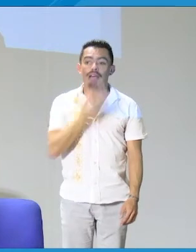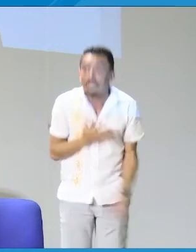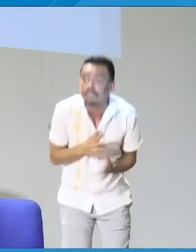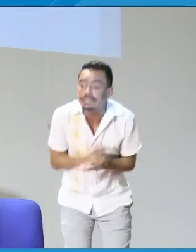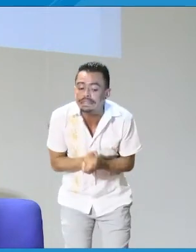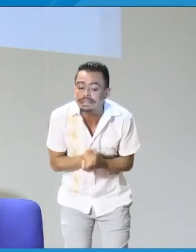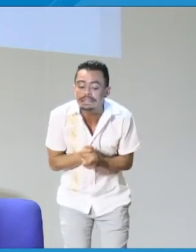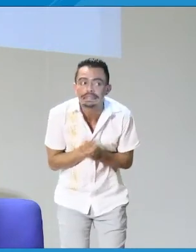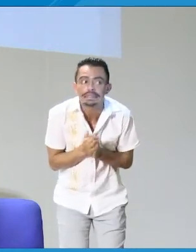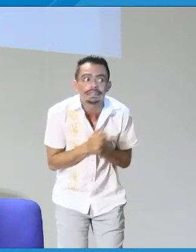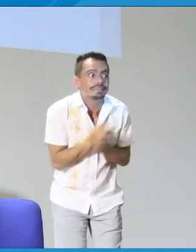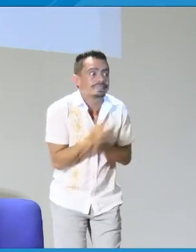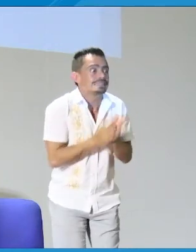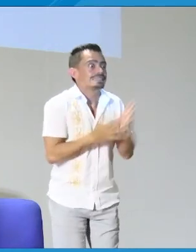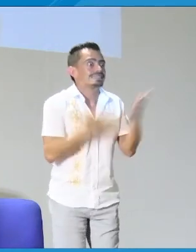bicultural y muchas veces